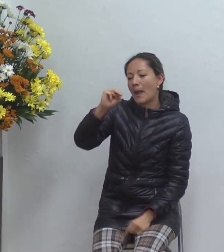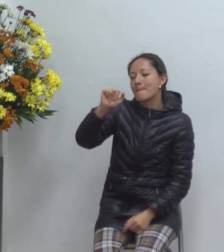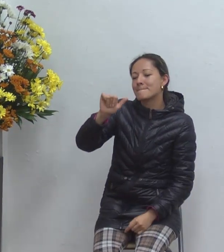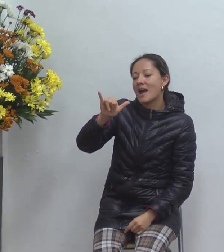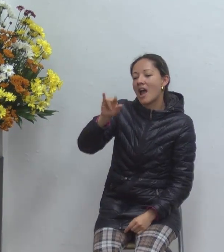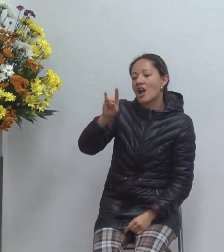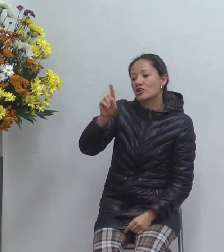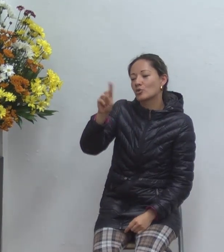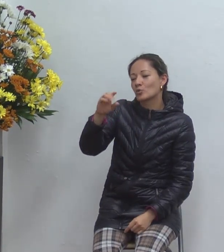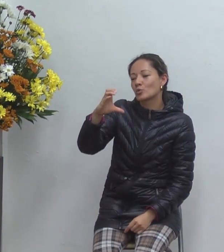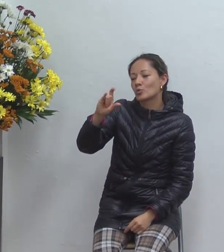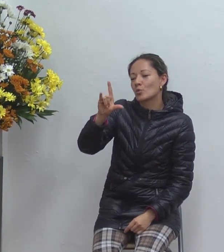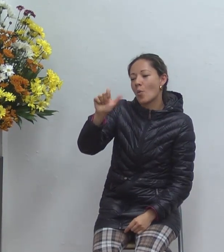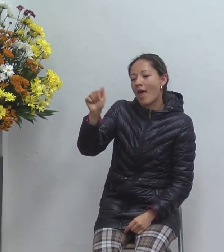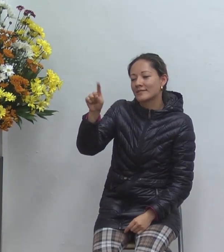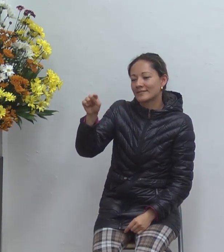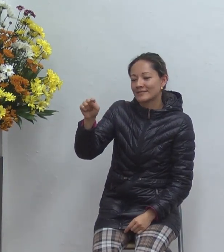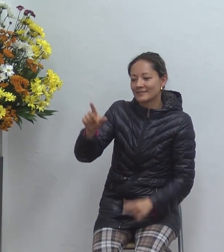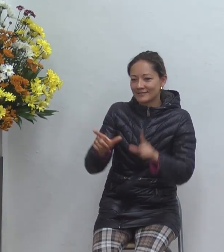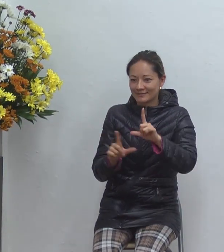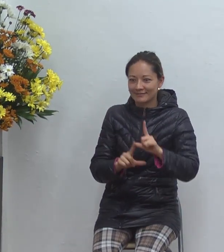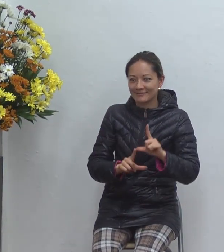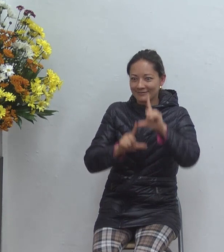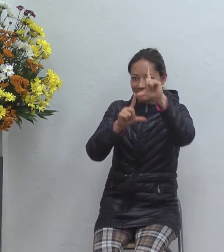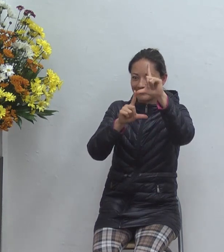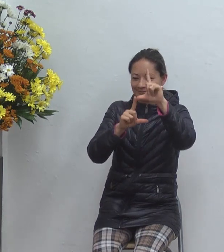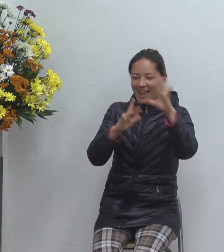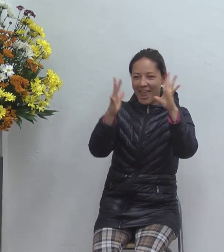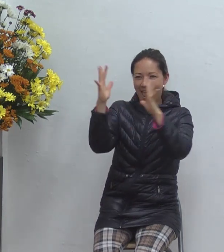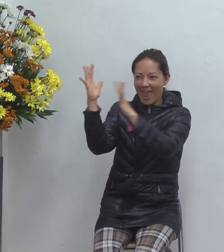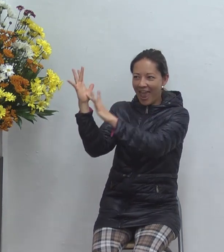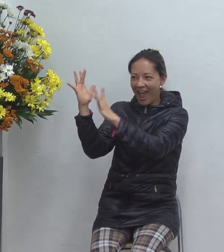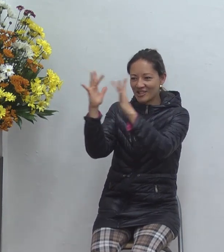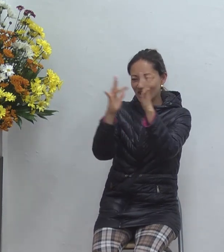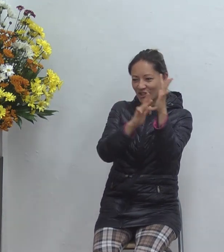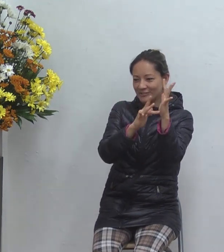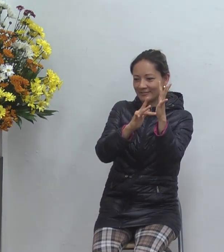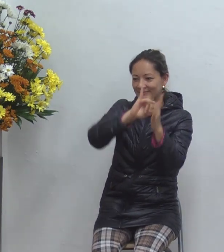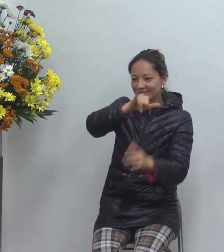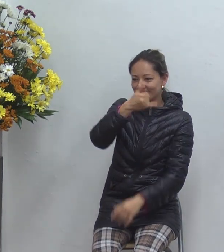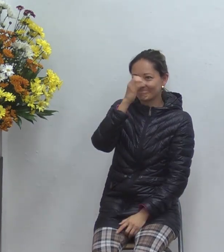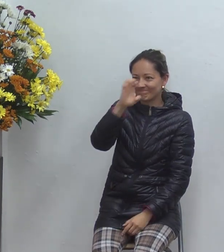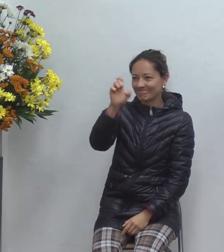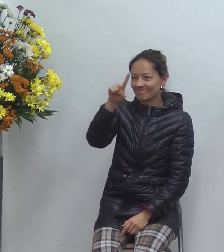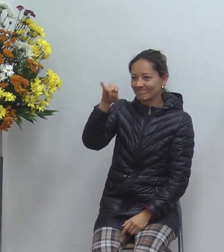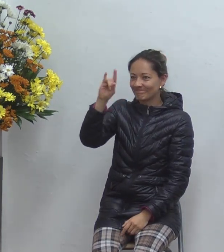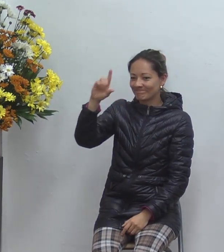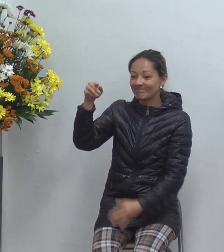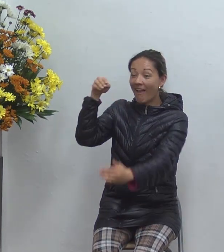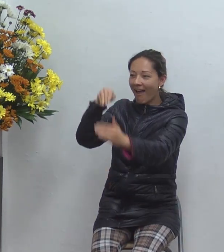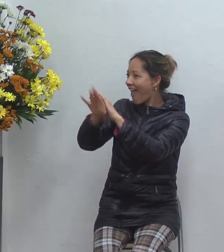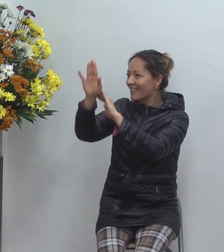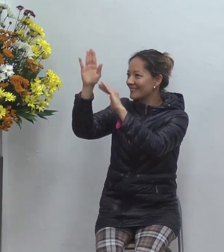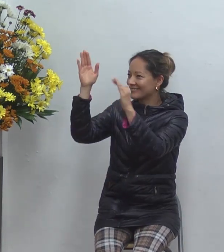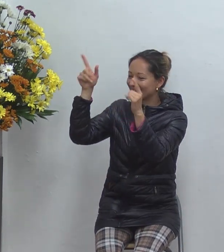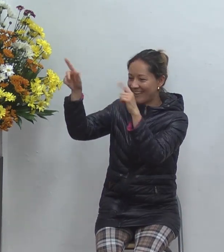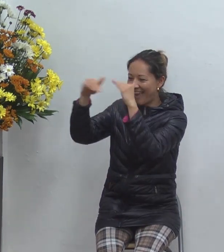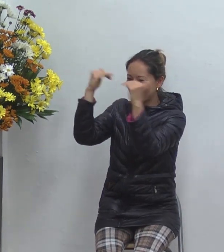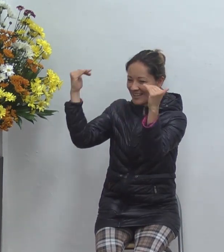acceso a la vida eterna que es la vida eterna la vida eterna es conocerla es establecer la